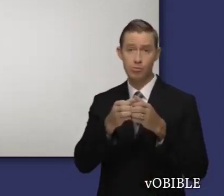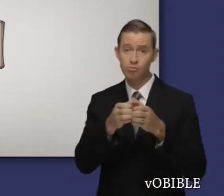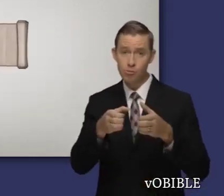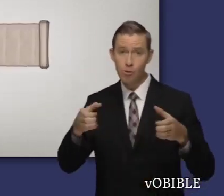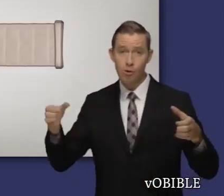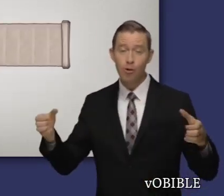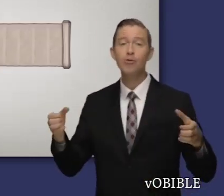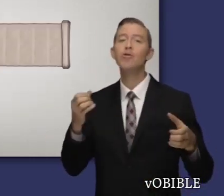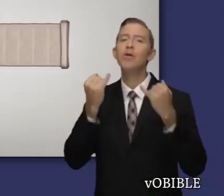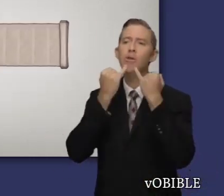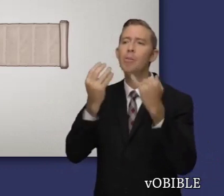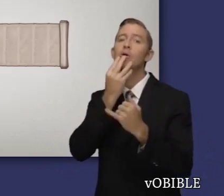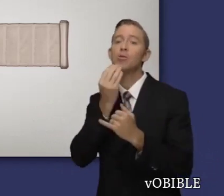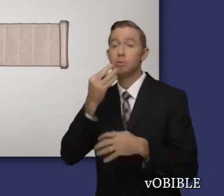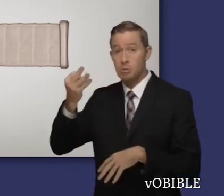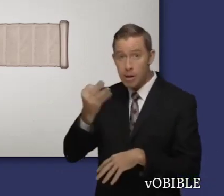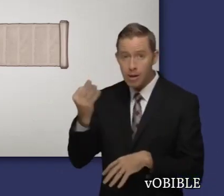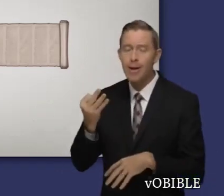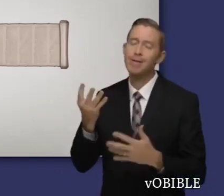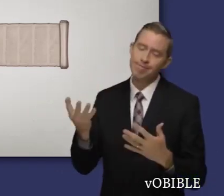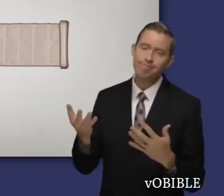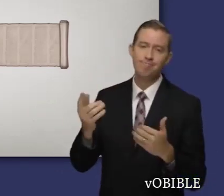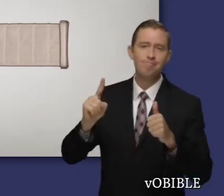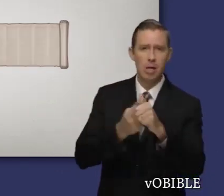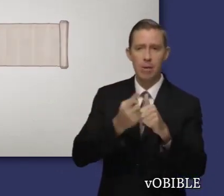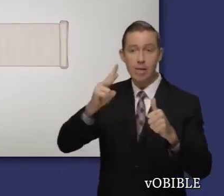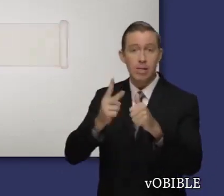Originalmente, los dos libros de Samuel eran un solo rollo.